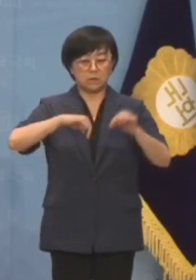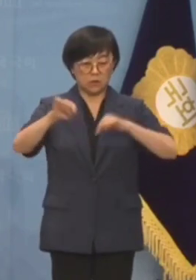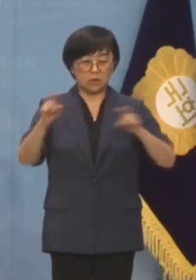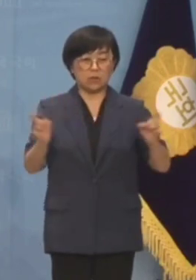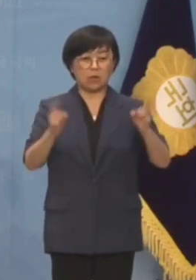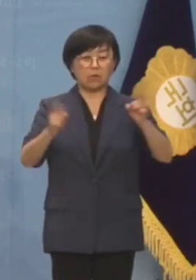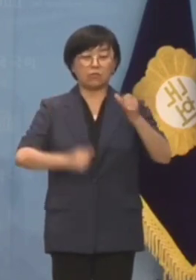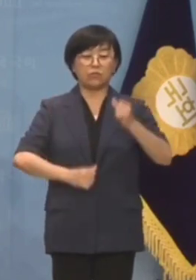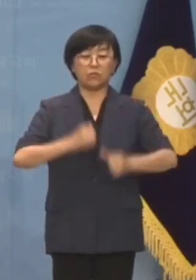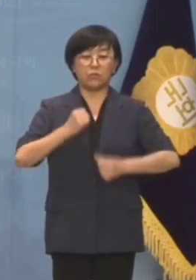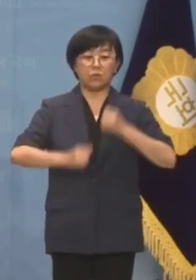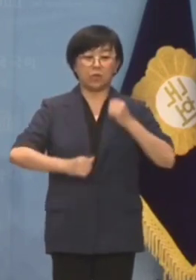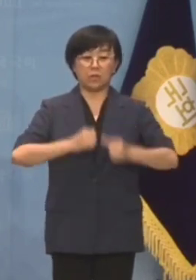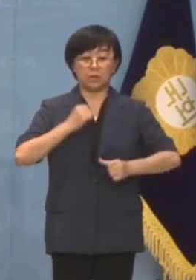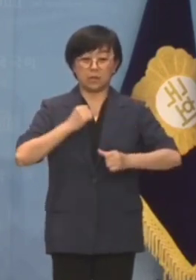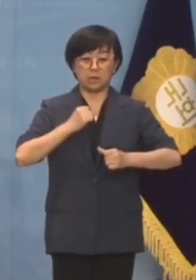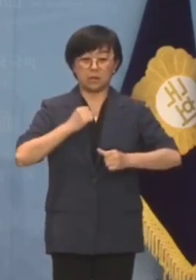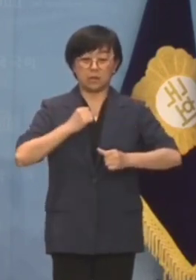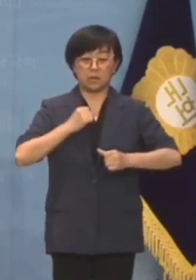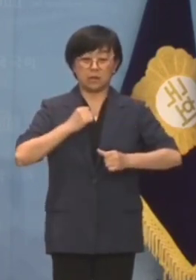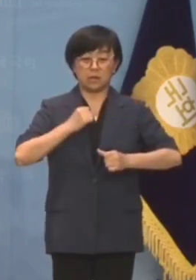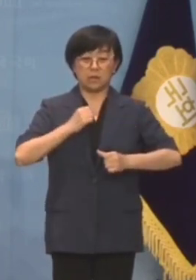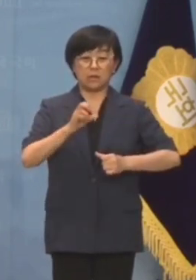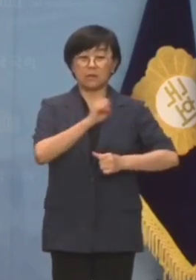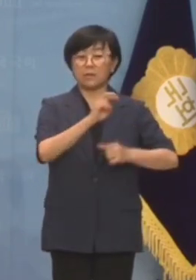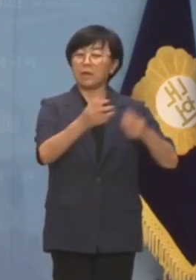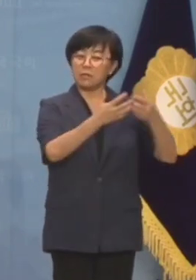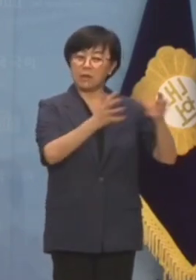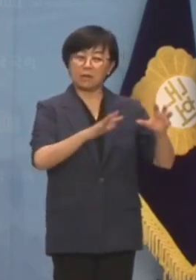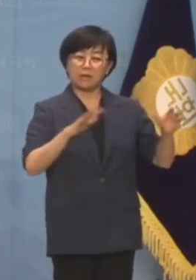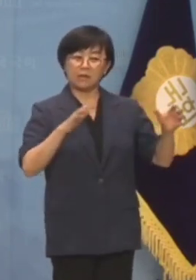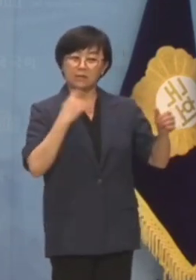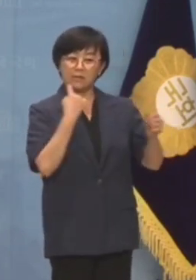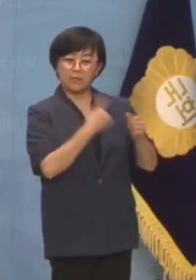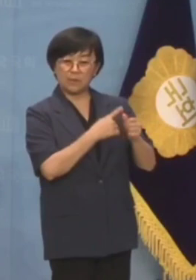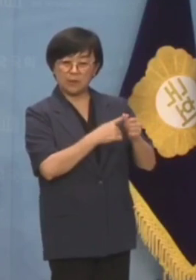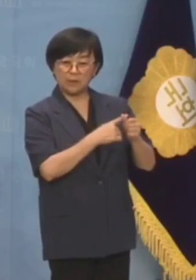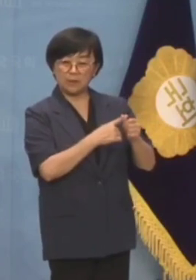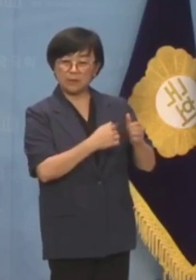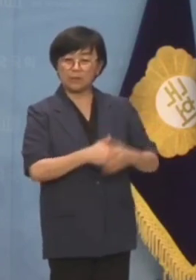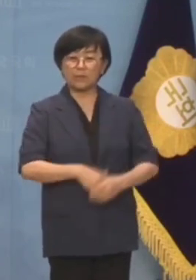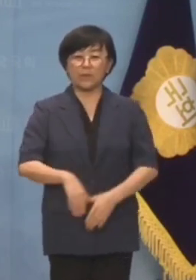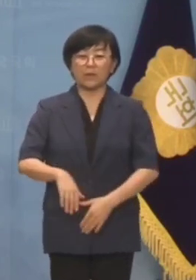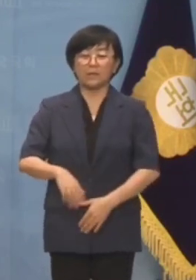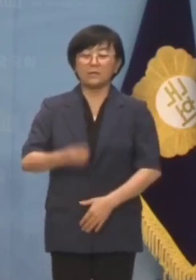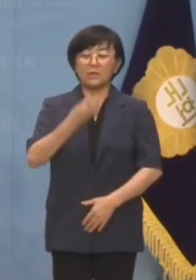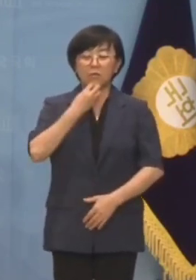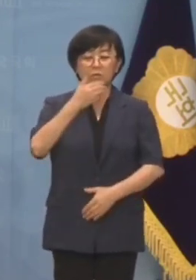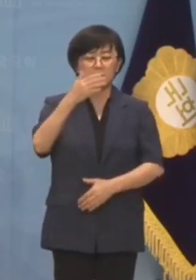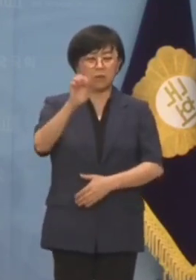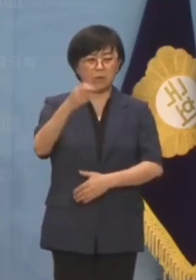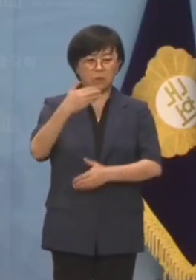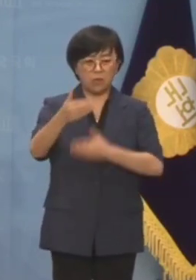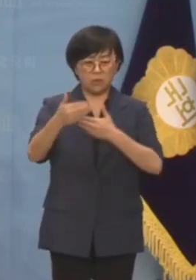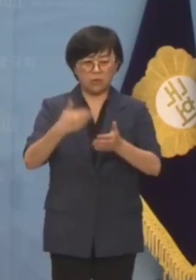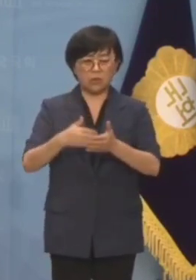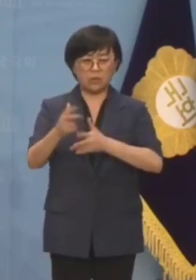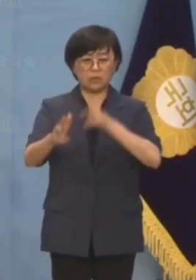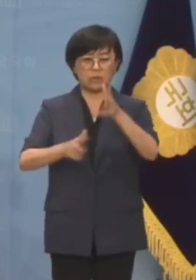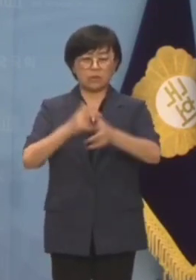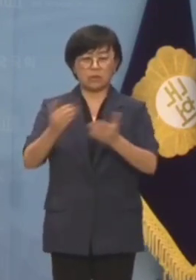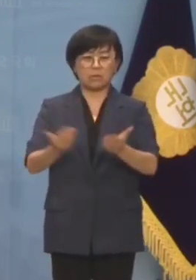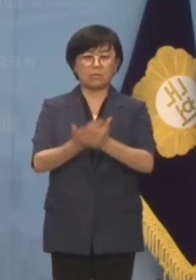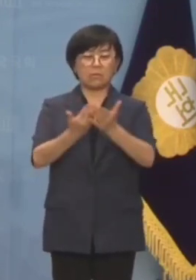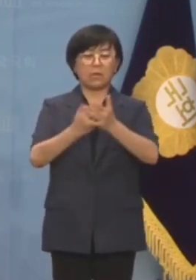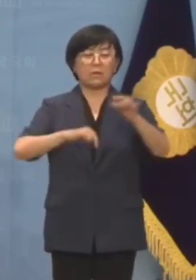분노 게이지가 높아지고 있다며 야당을 비판했습니다. 서울 양평고속도로 사업개발 특혜 의혹을